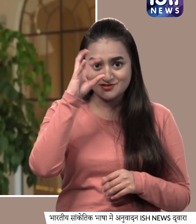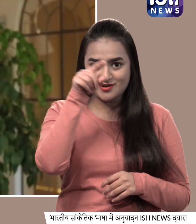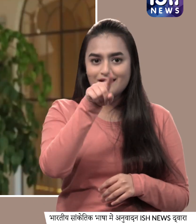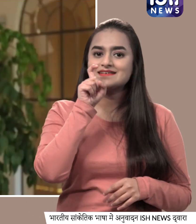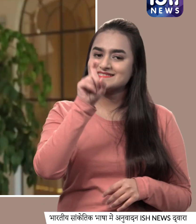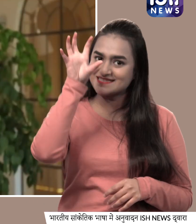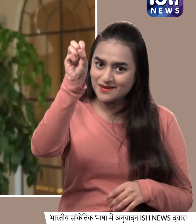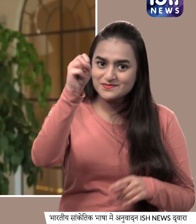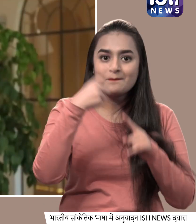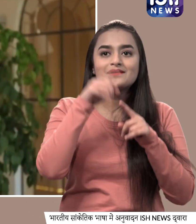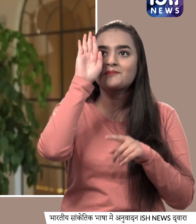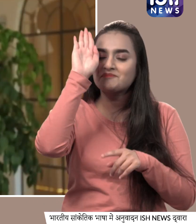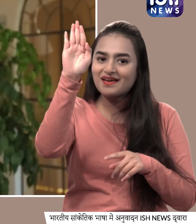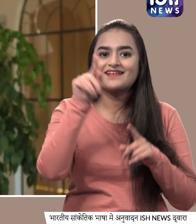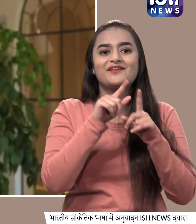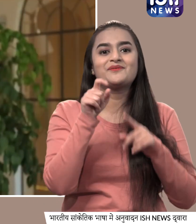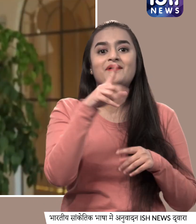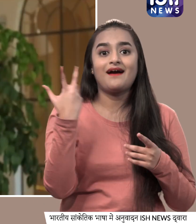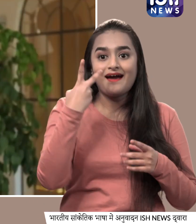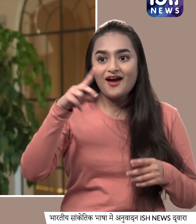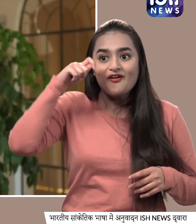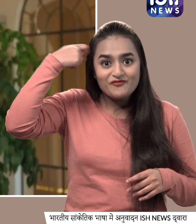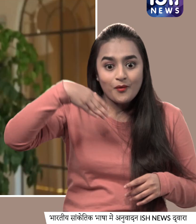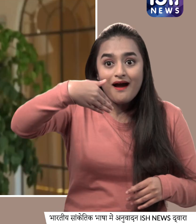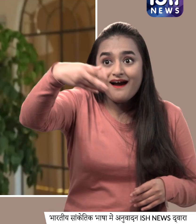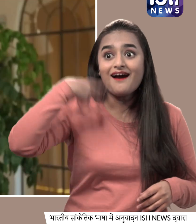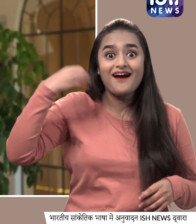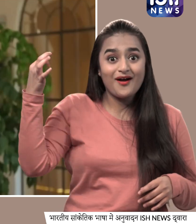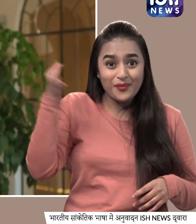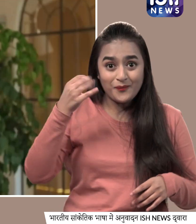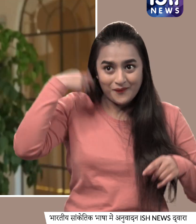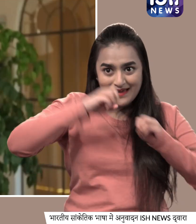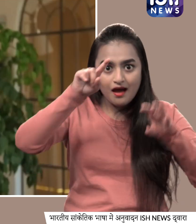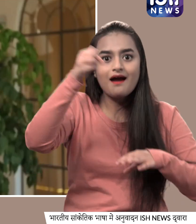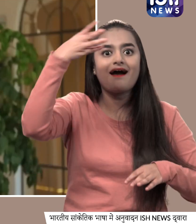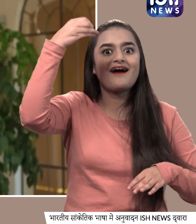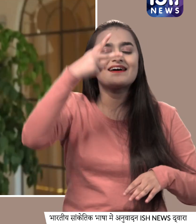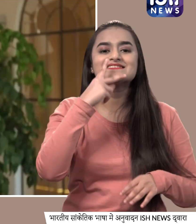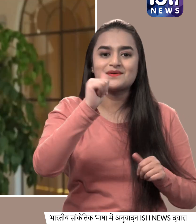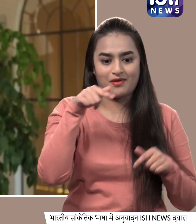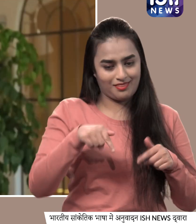सब्सक्राइब करें और बेल बटनी को दबाएं ताकि आपको हमारी फ्यूचर वीडियो के अपडेट्स मिलते रहें अभी के लिए